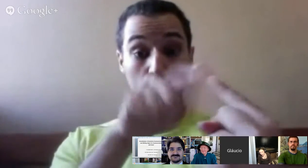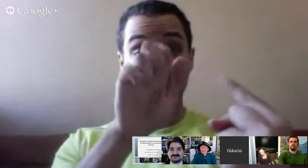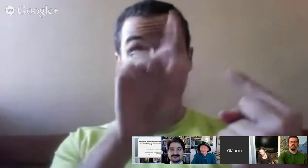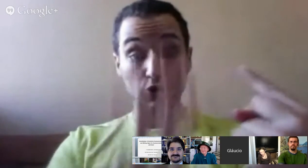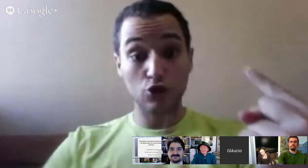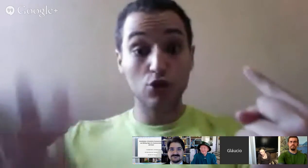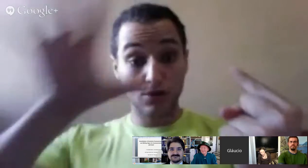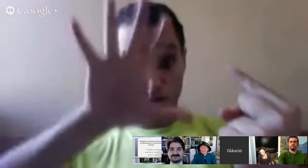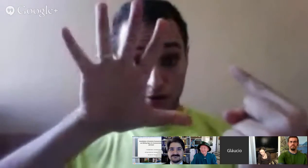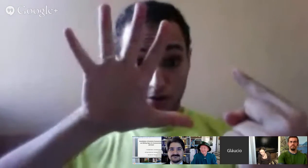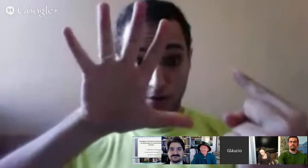então,